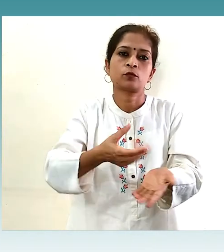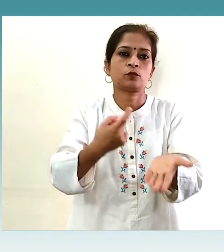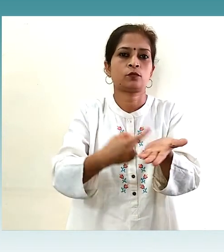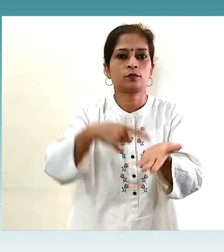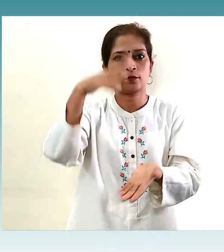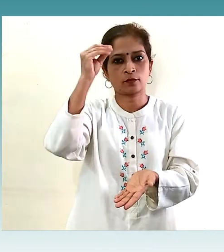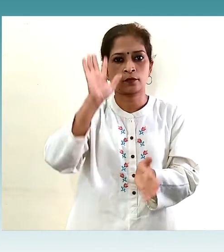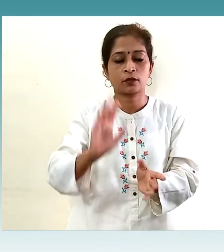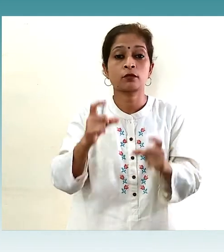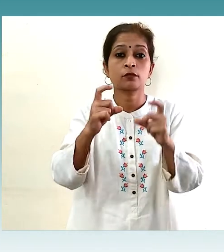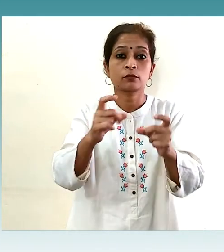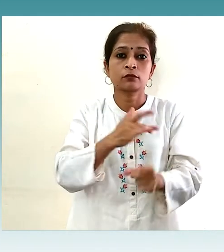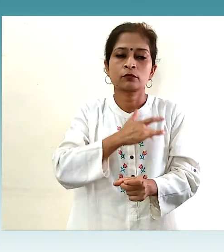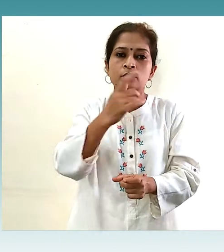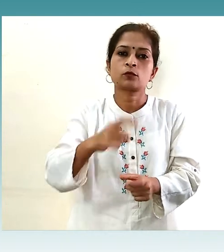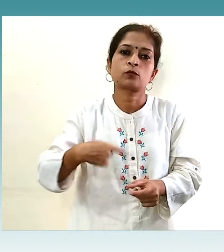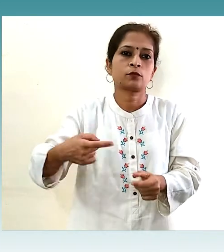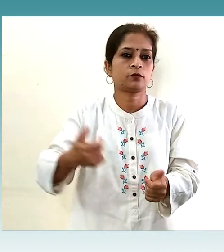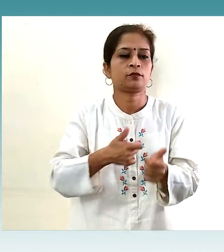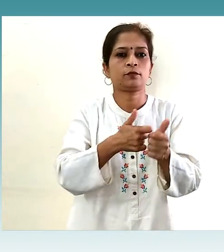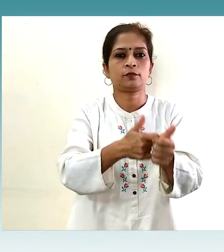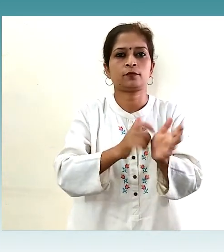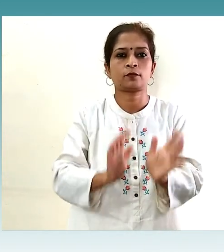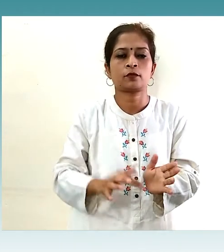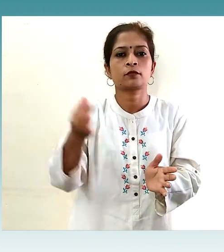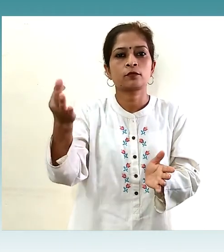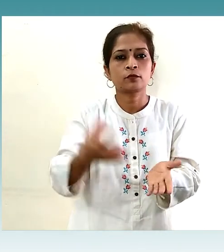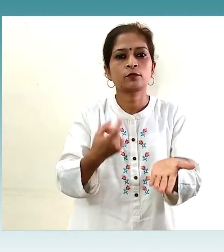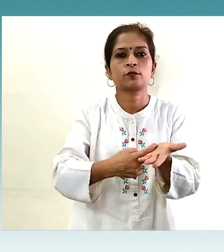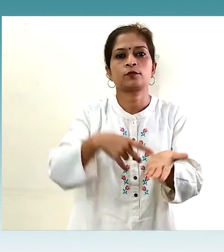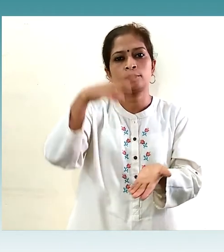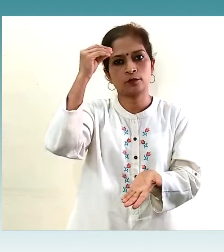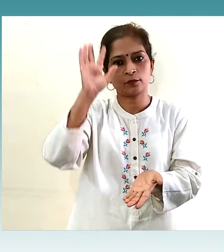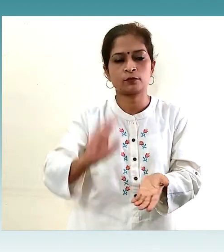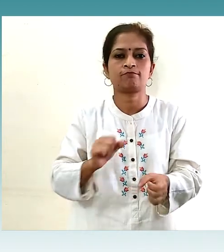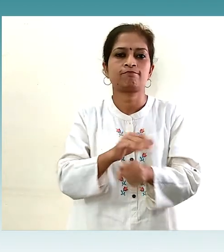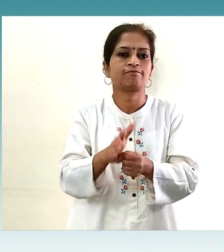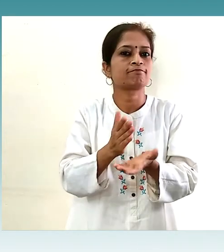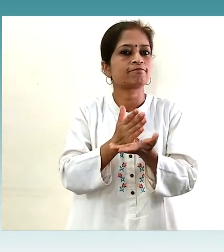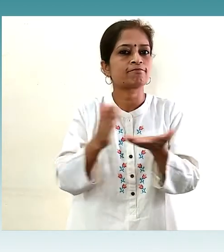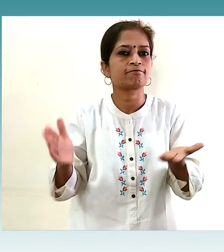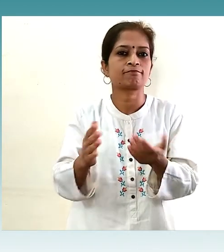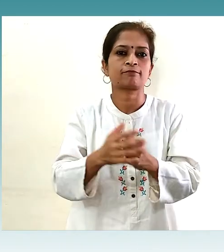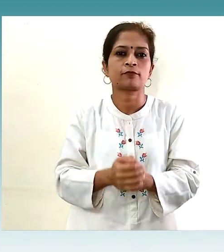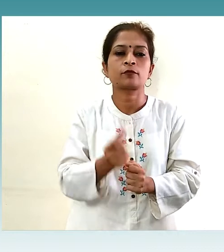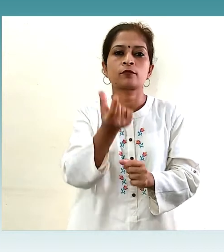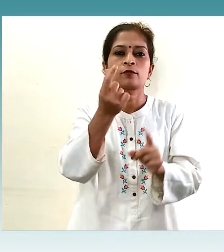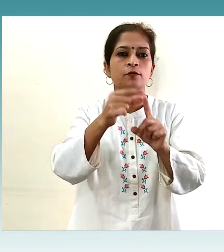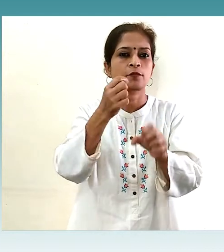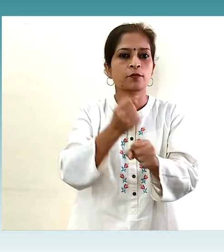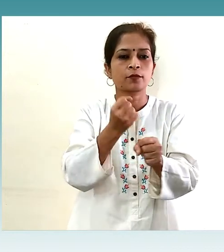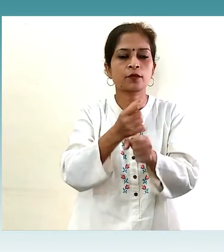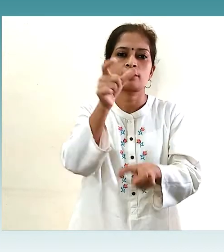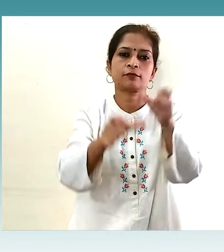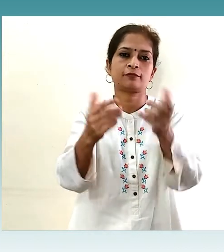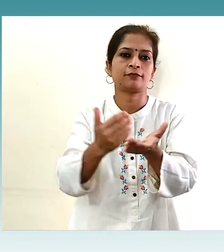होंगे साब्धानी की आदतों के साथ जीना सीखना होगा नए नियम अपनाएंगे, करोना को हर दिन हराएंगे उत्तर प्रदेश सरकार